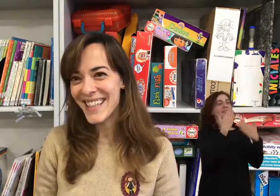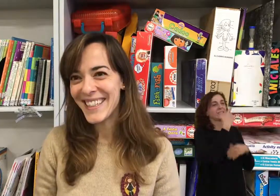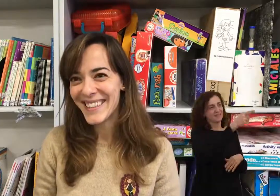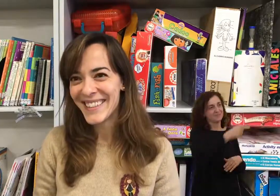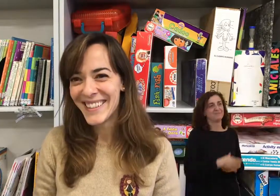a ti.